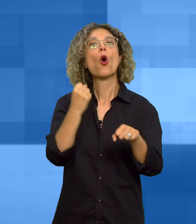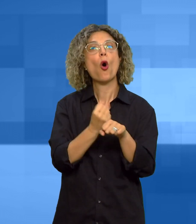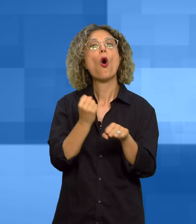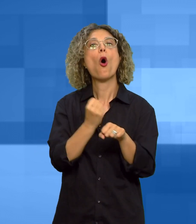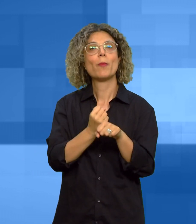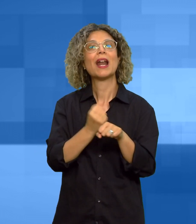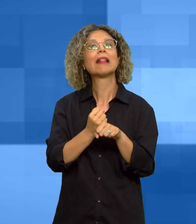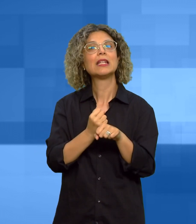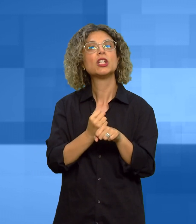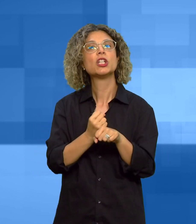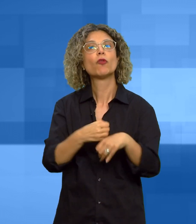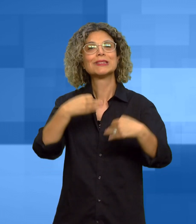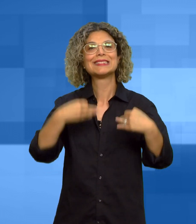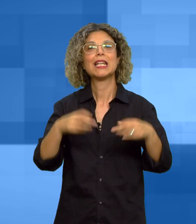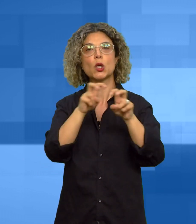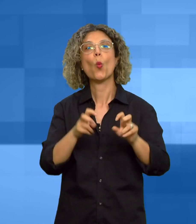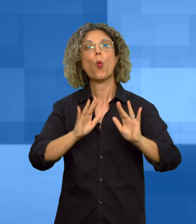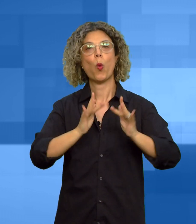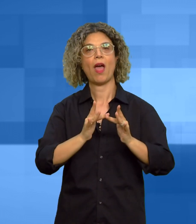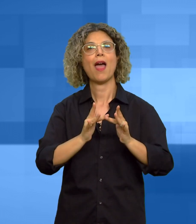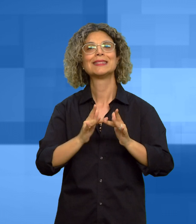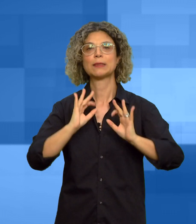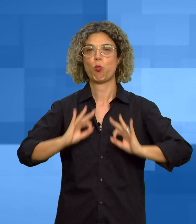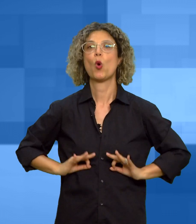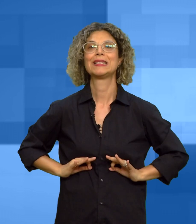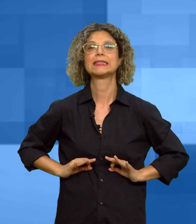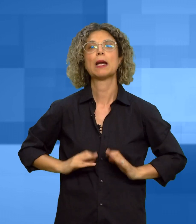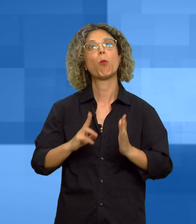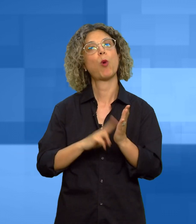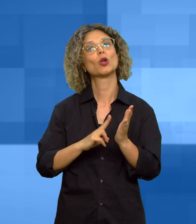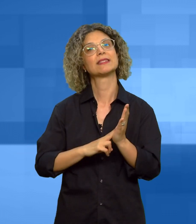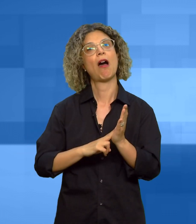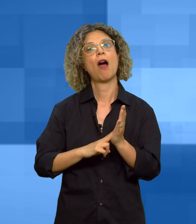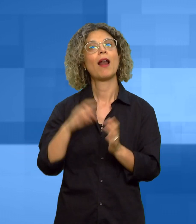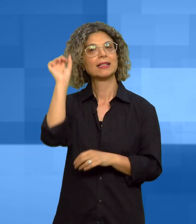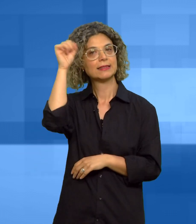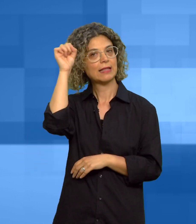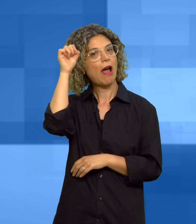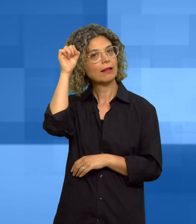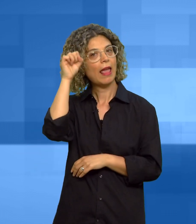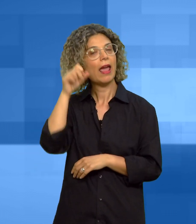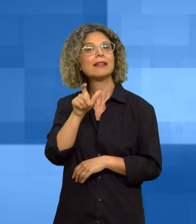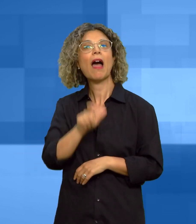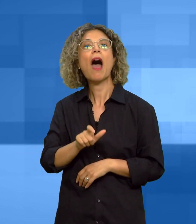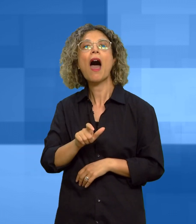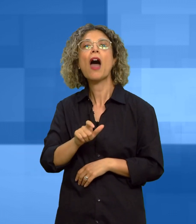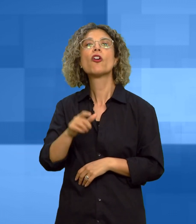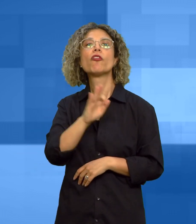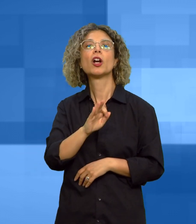del centro operativo per la sicurezza cibernetica della polizia postale Sardegna Francesco